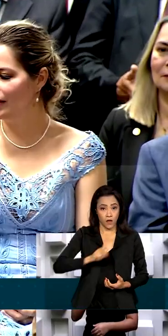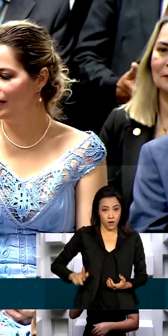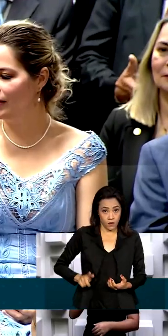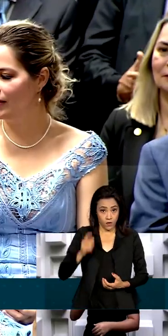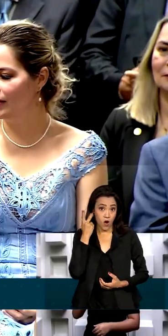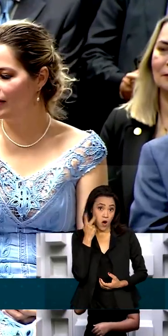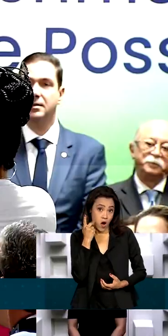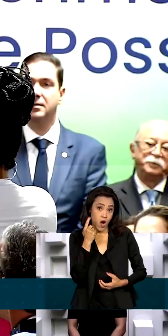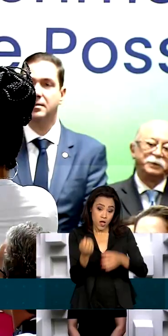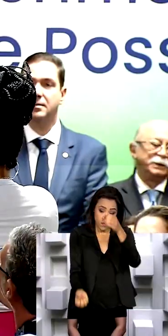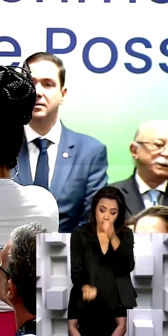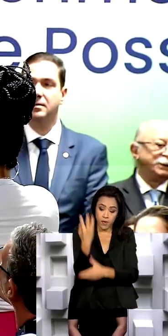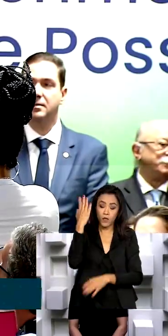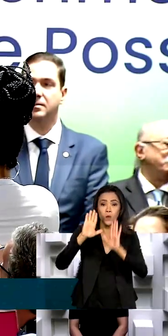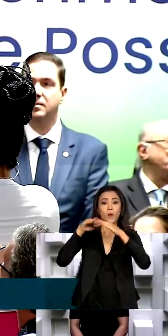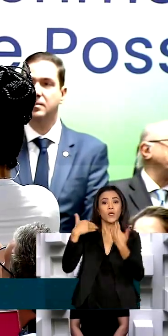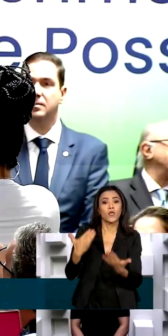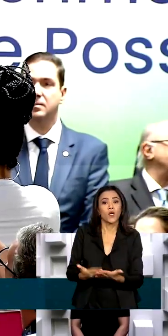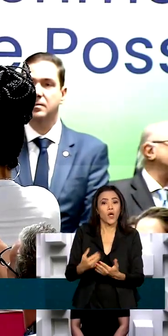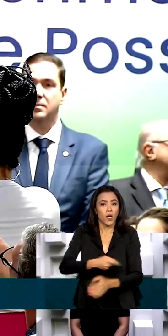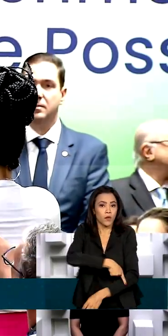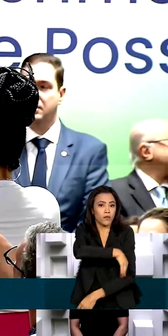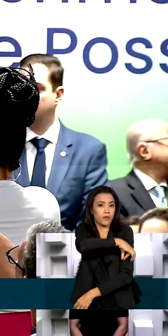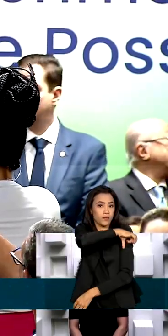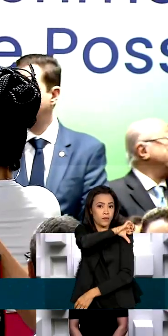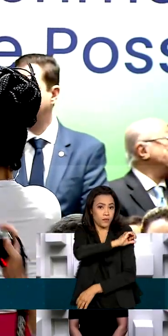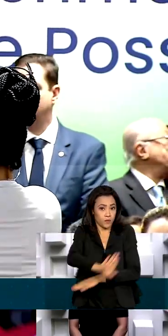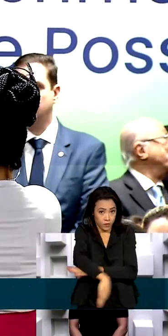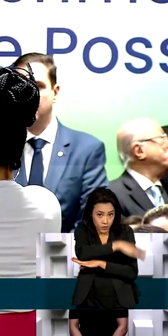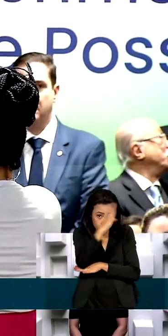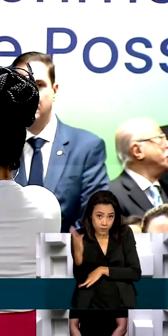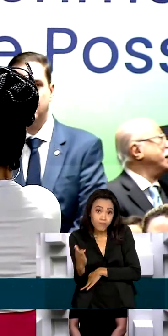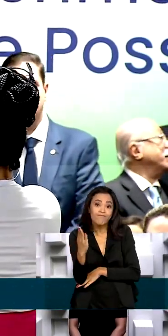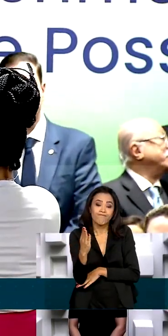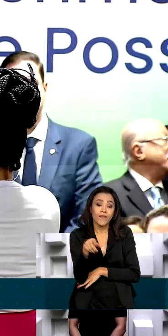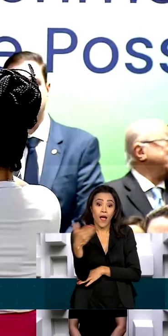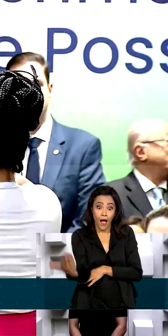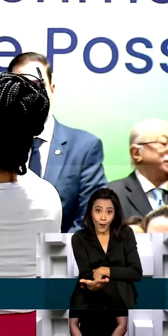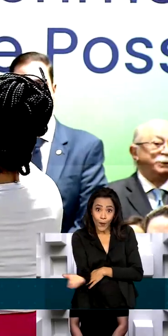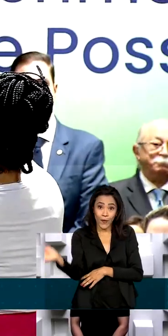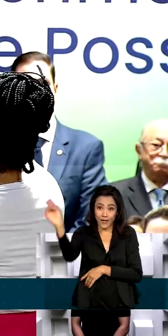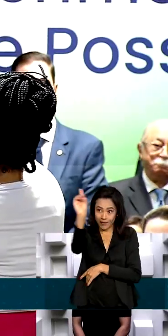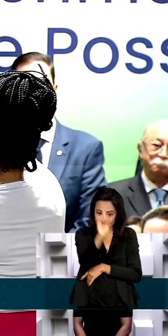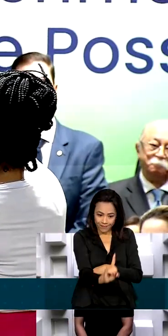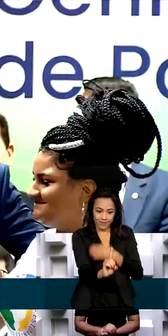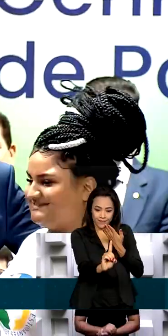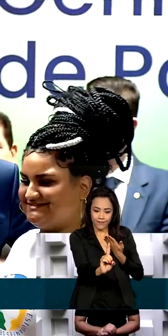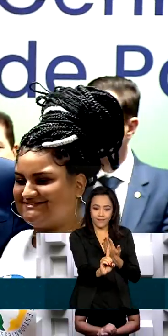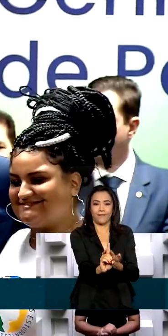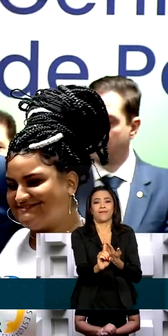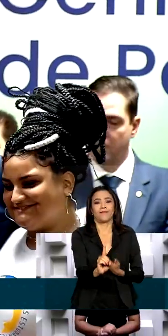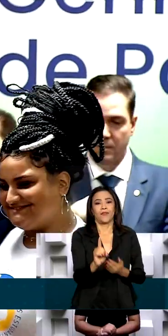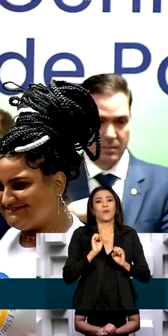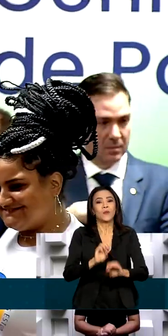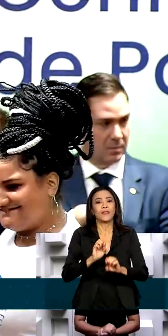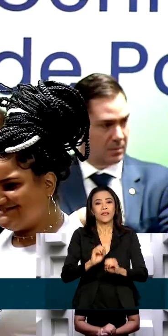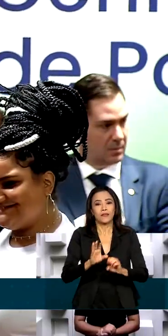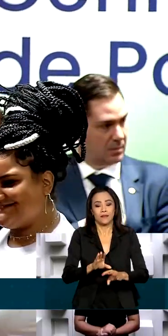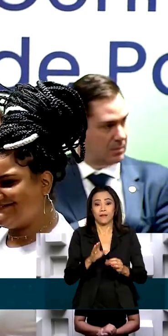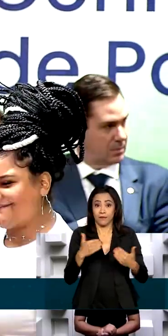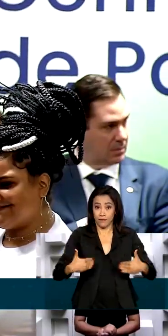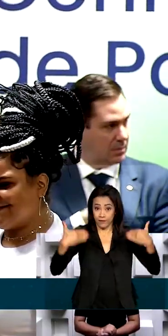ensino fundamental em tempo integral no Estado. Agora, à frente da pasta da educação, no governo federal,